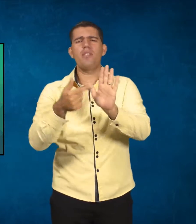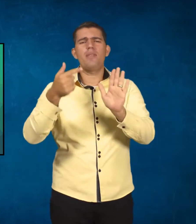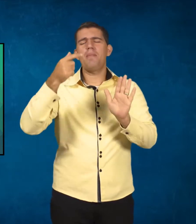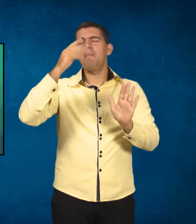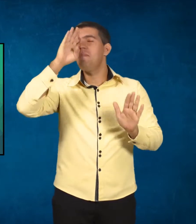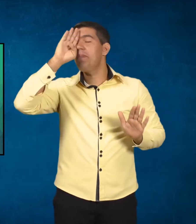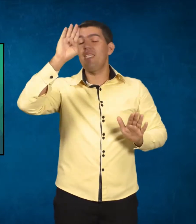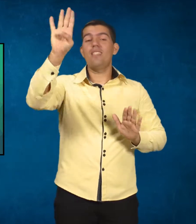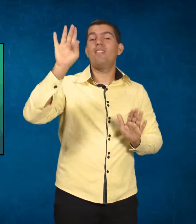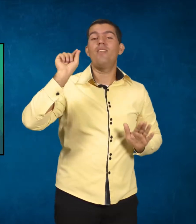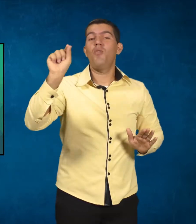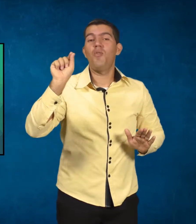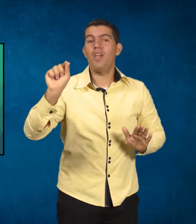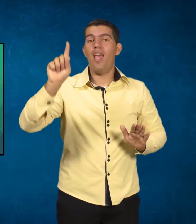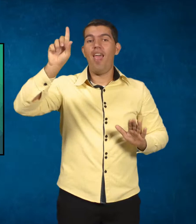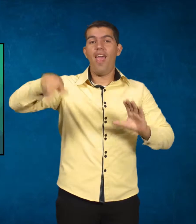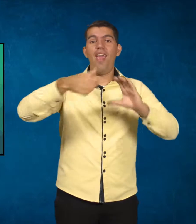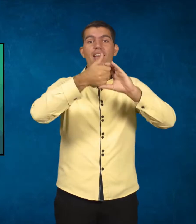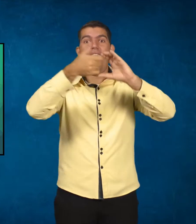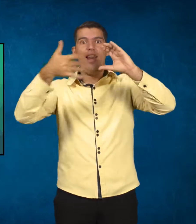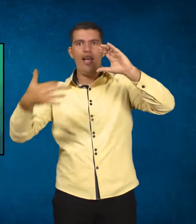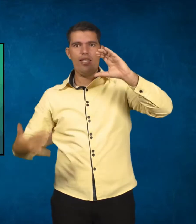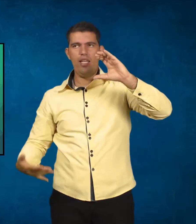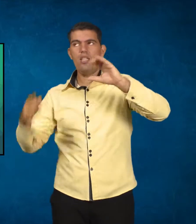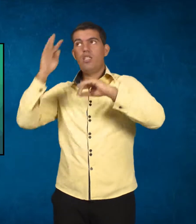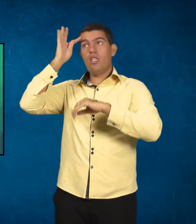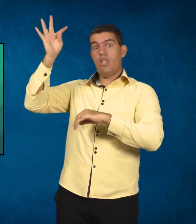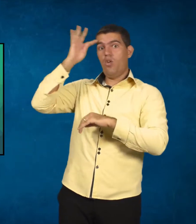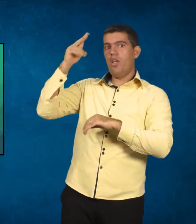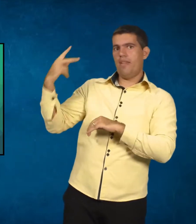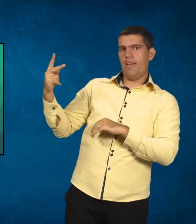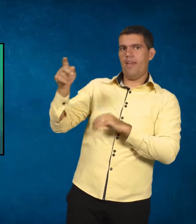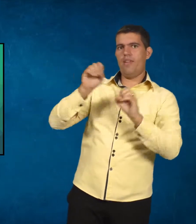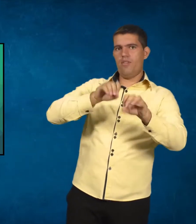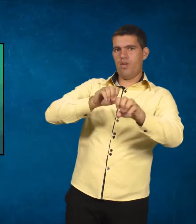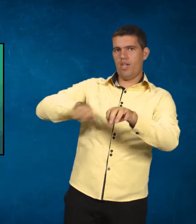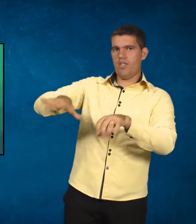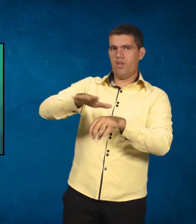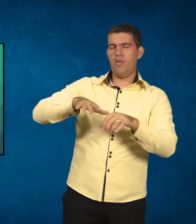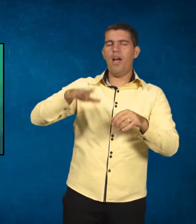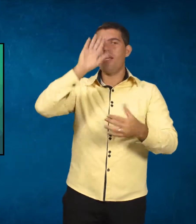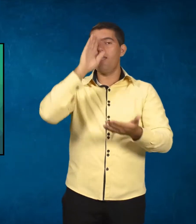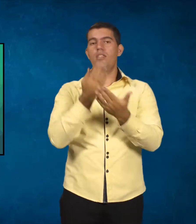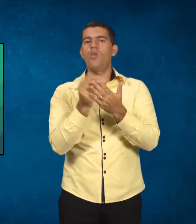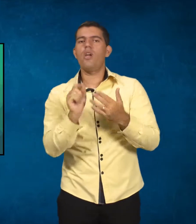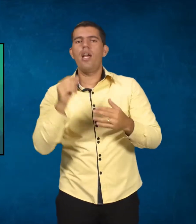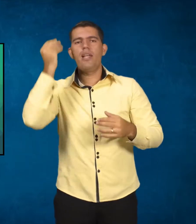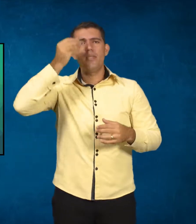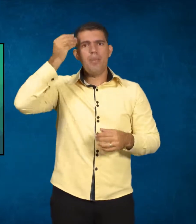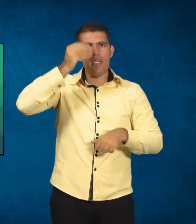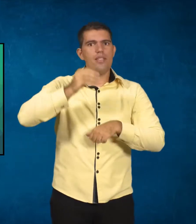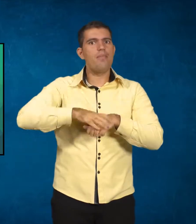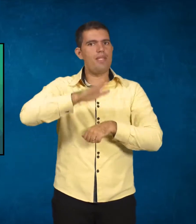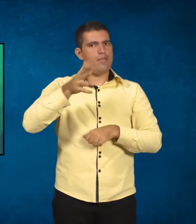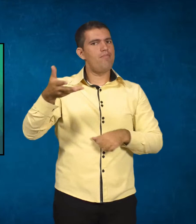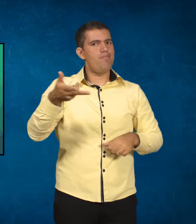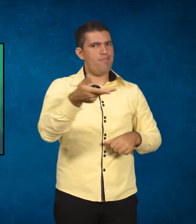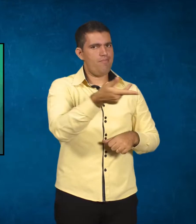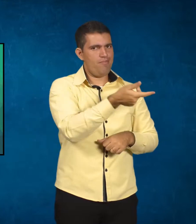traços que uma teoria da educação deveria ter. Então ele acredita que as experiências precisam ser mais eficazes. Ele